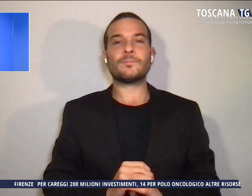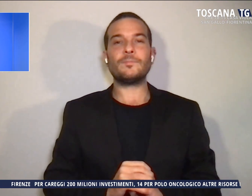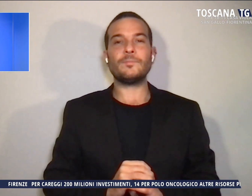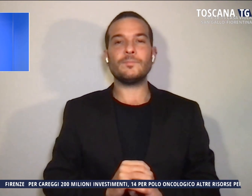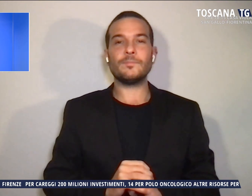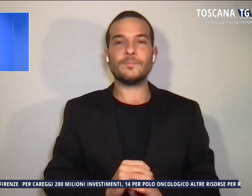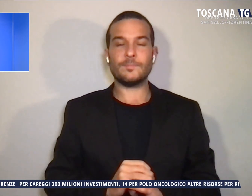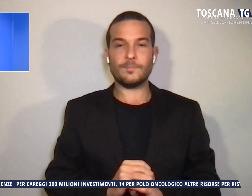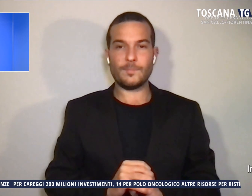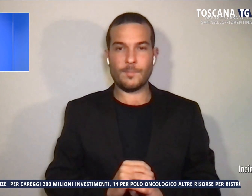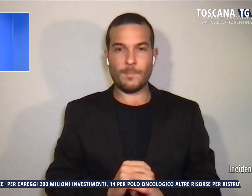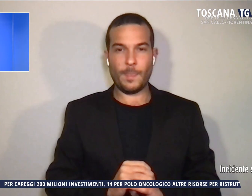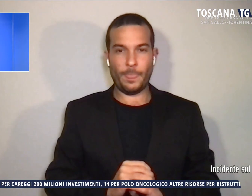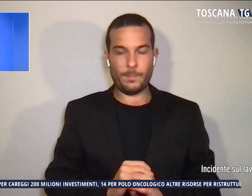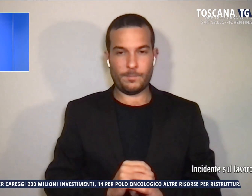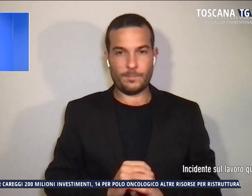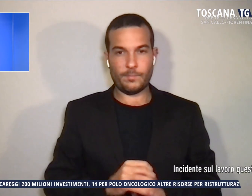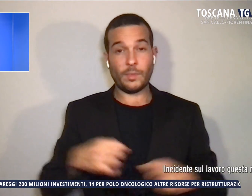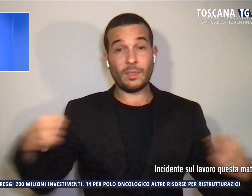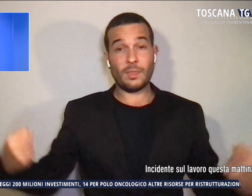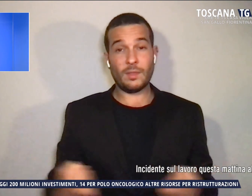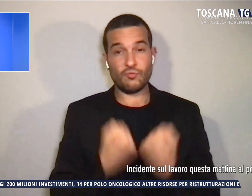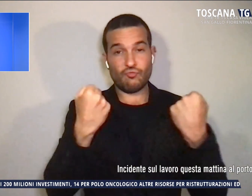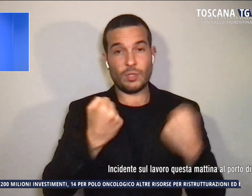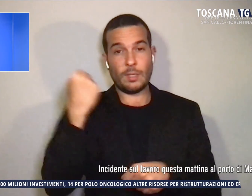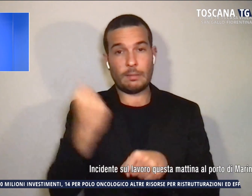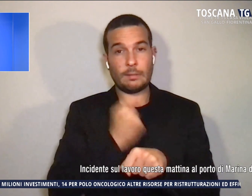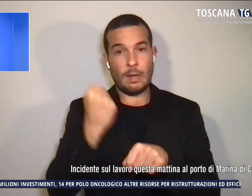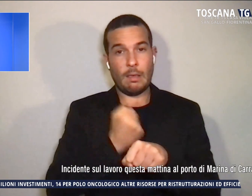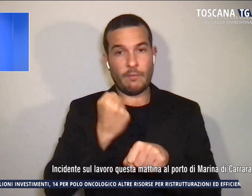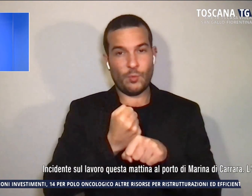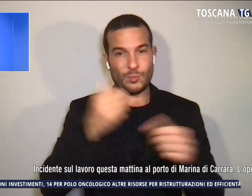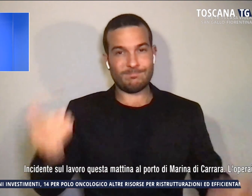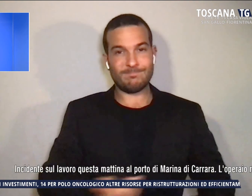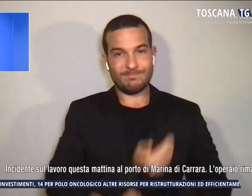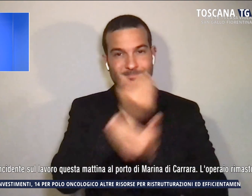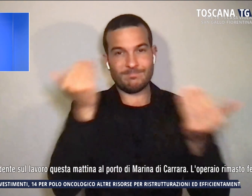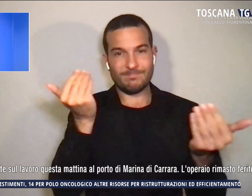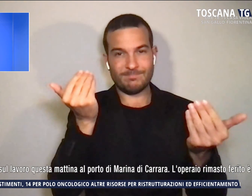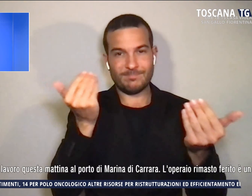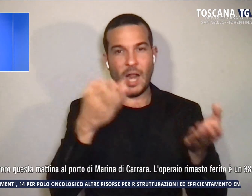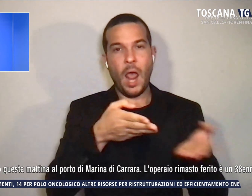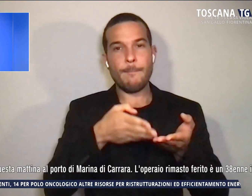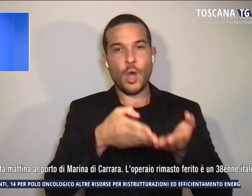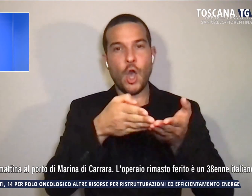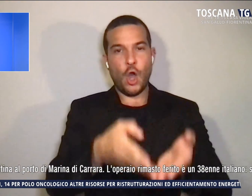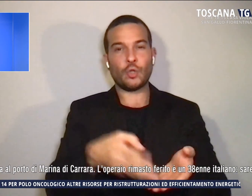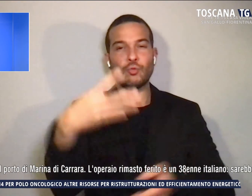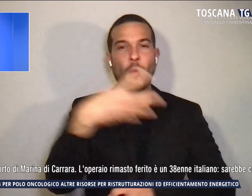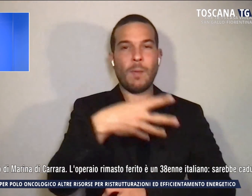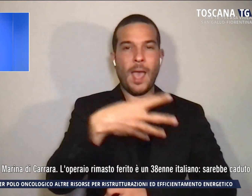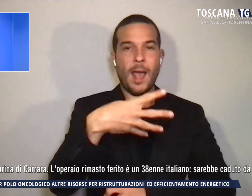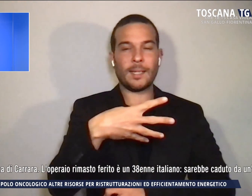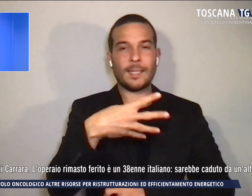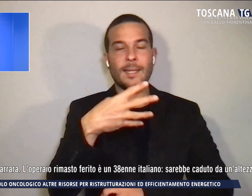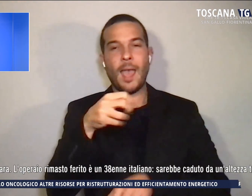Incidente sul lavoro questa mattina al porto di Marina di Carrara. L'operaio, rimasto ferito,